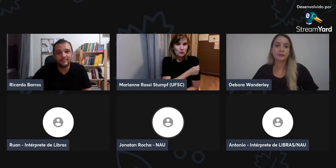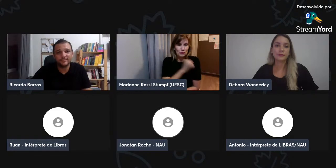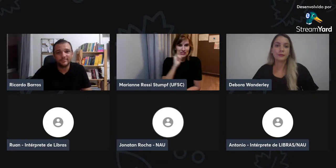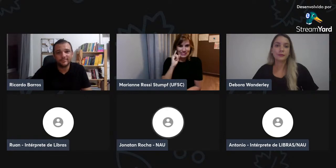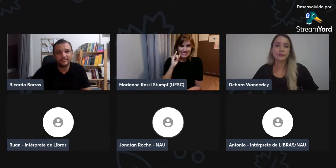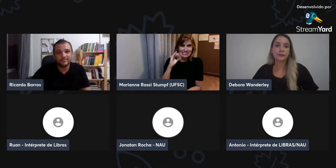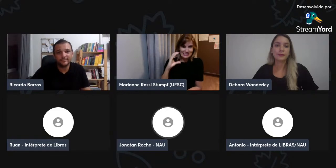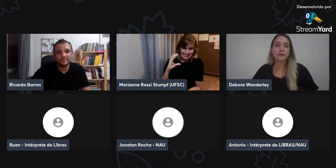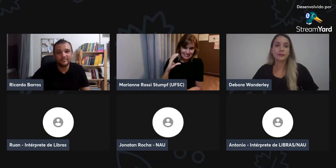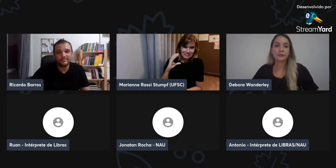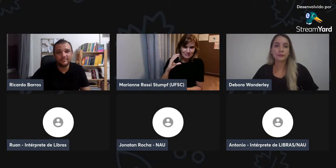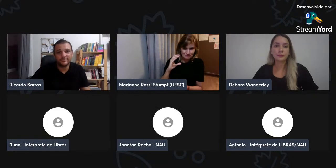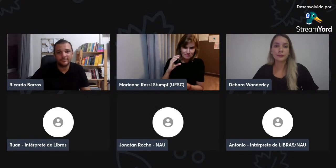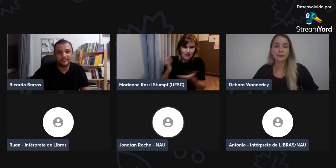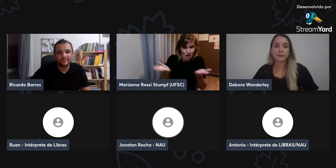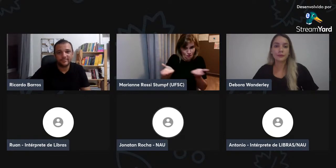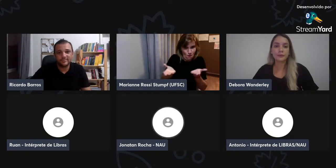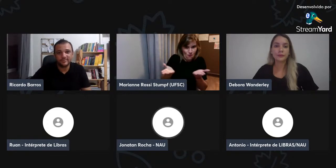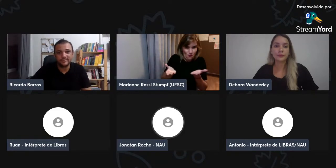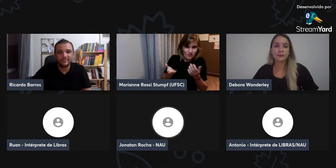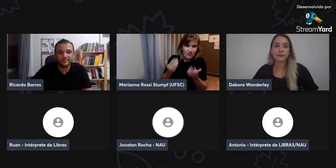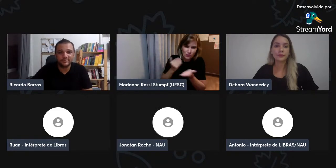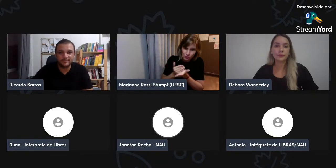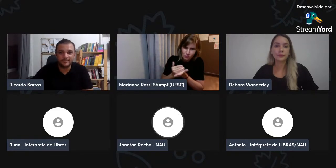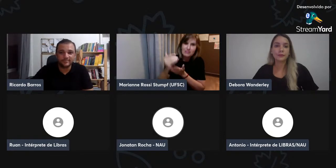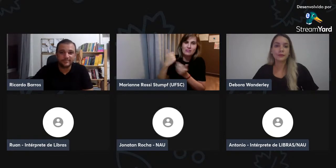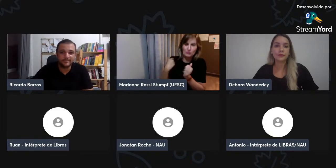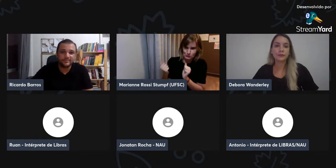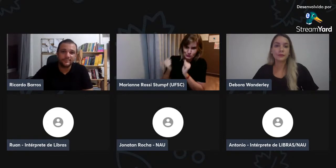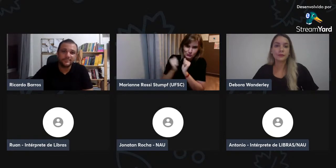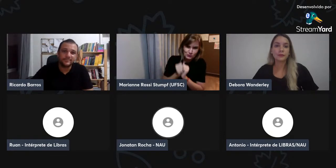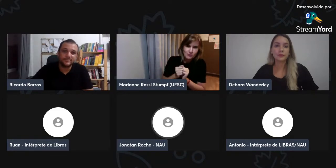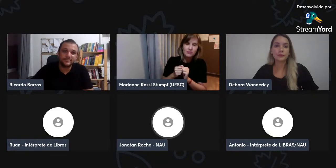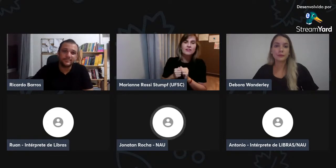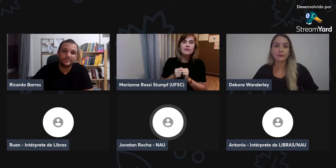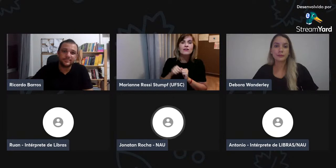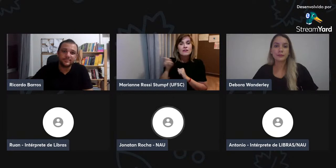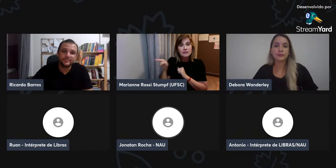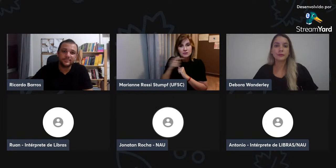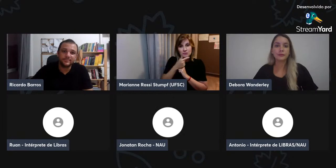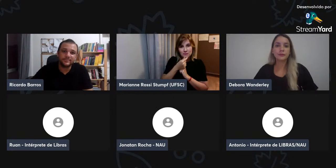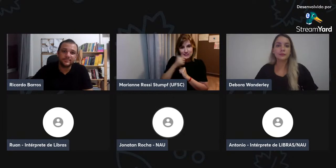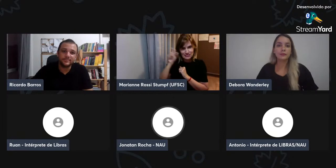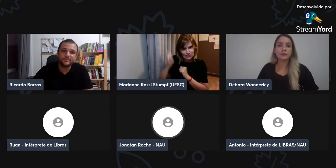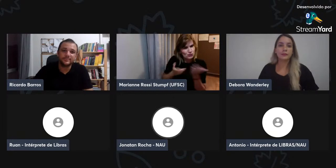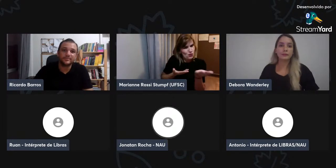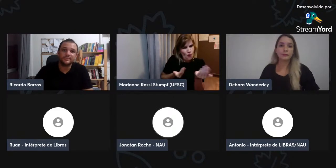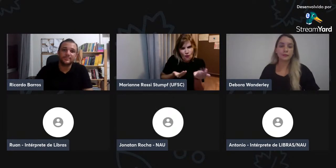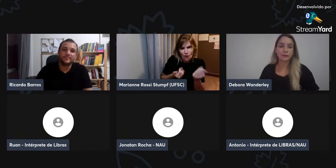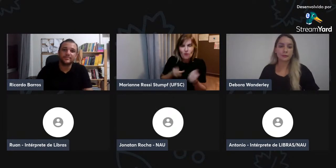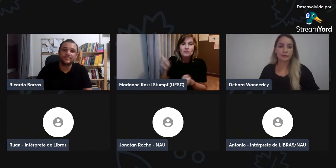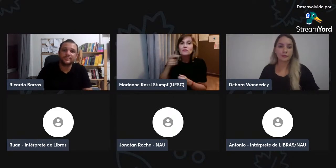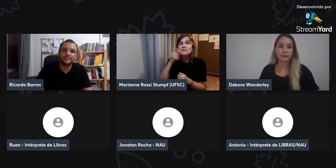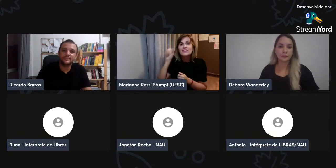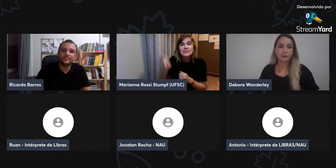Então, eu gosto de experimentar, por exemplo, no aluno hoje, junto.